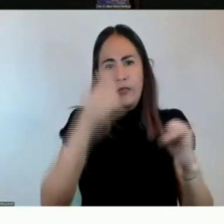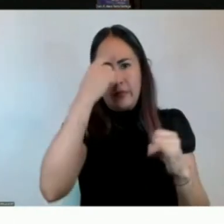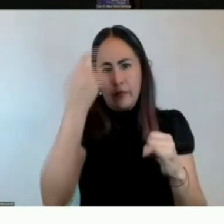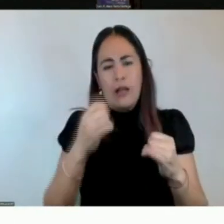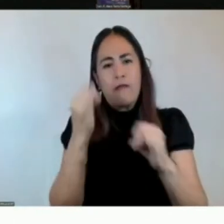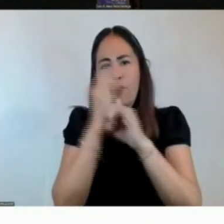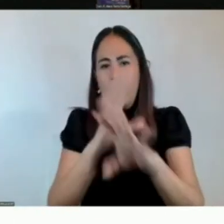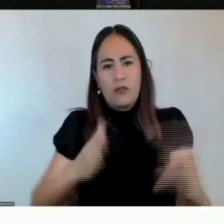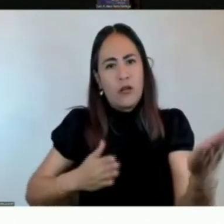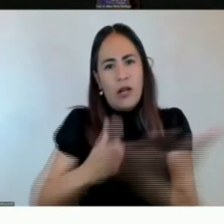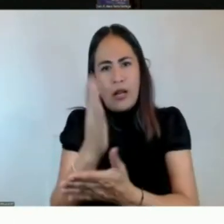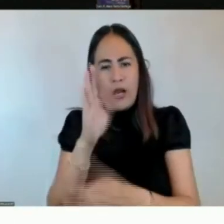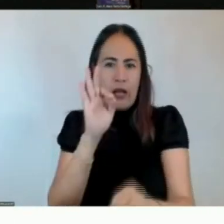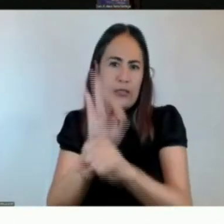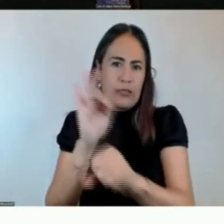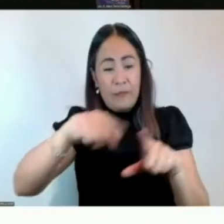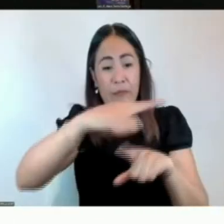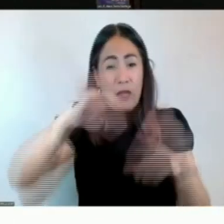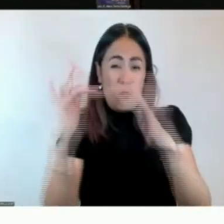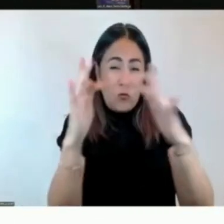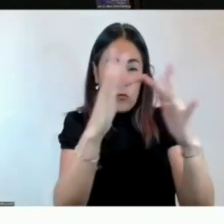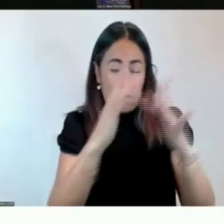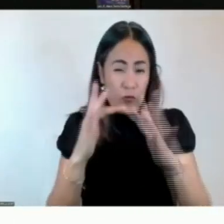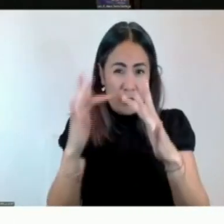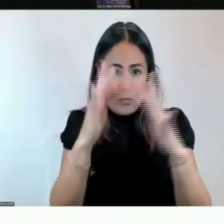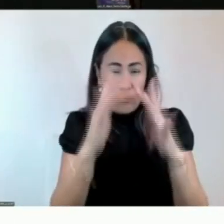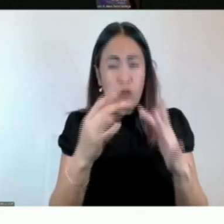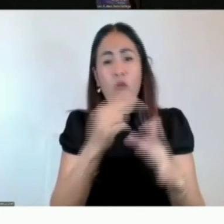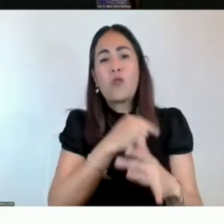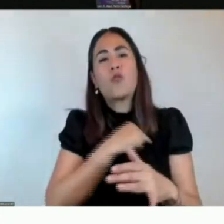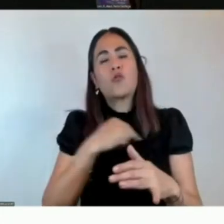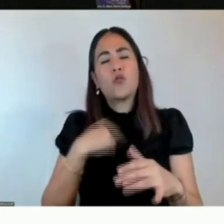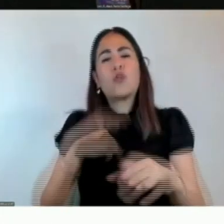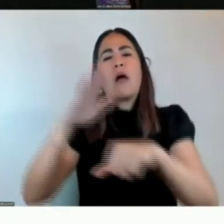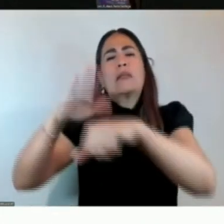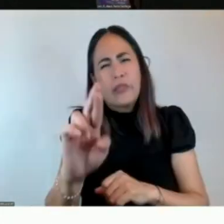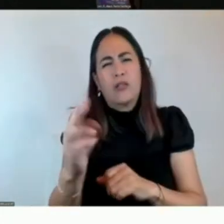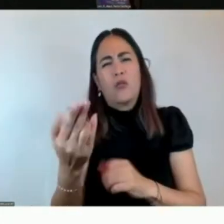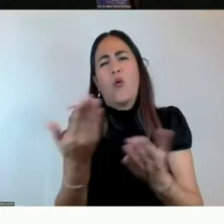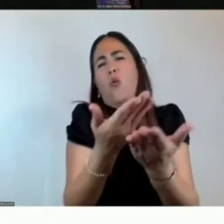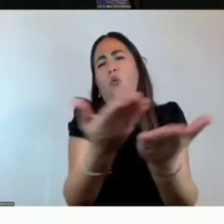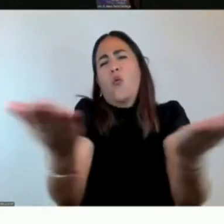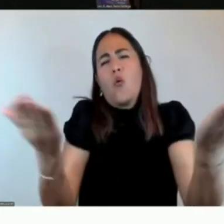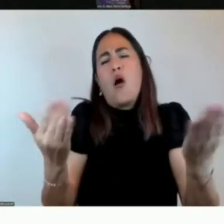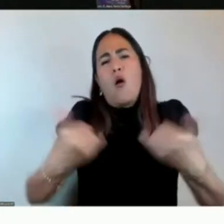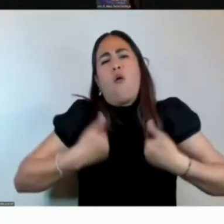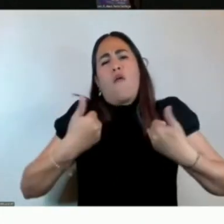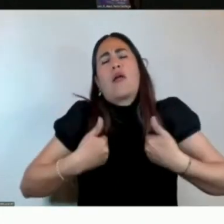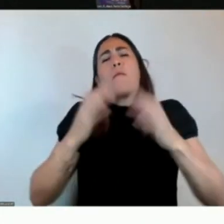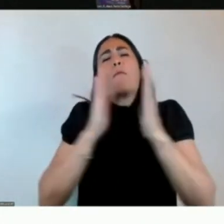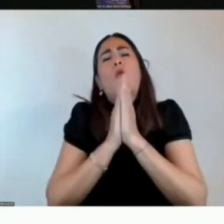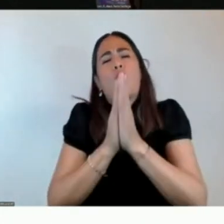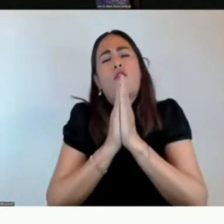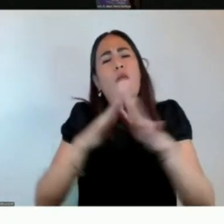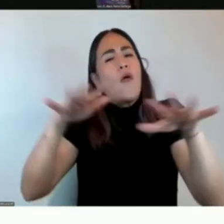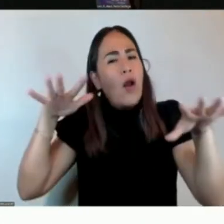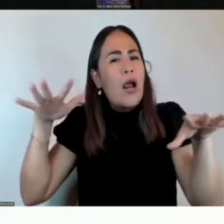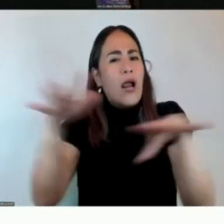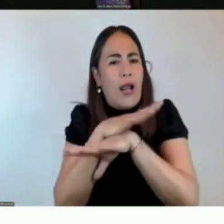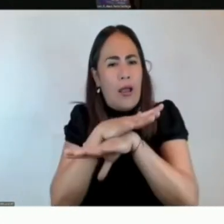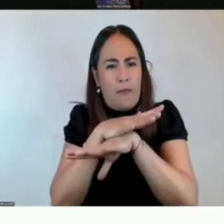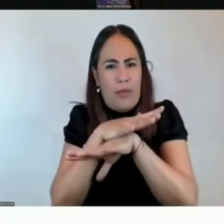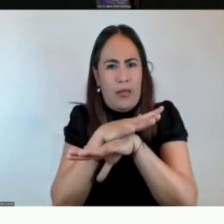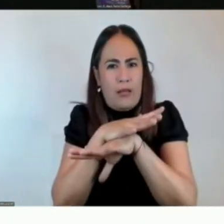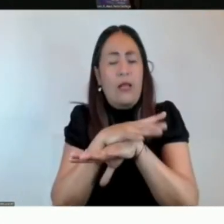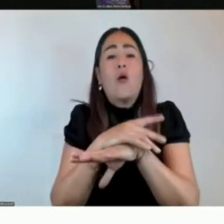información, pero también las unidades de transparencia, les hacemos un llamado muy respetuoso a ser agentes de cambio, participando de